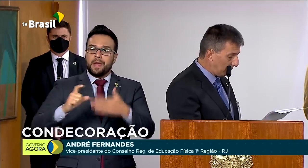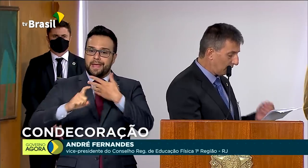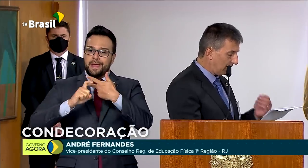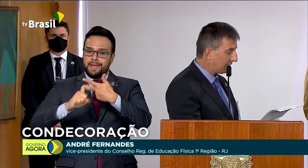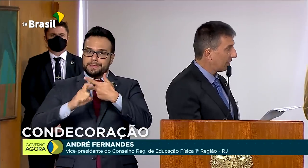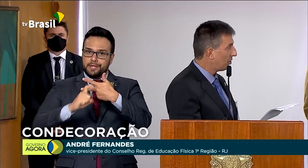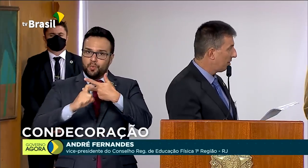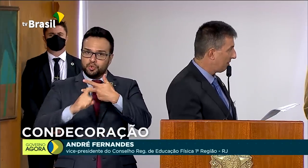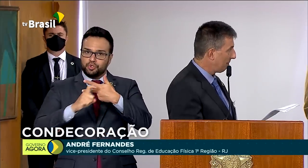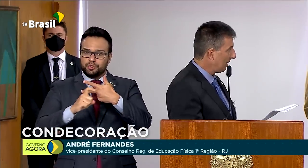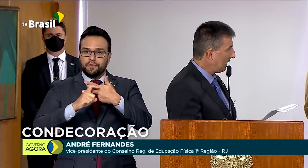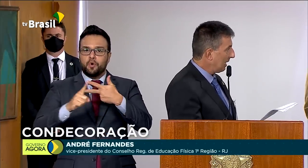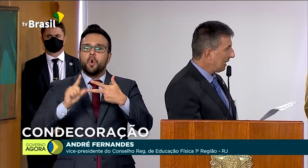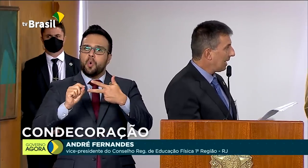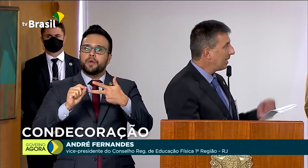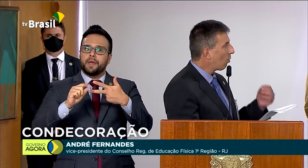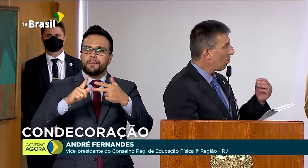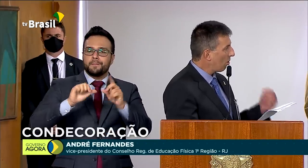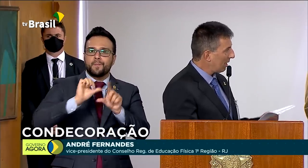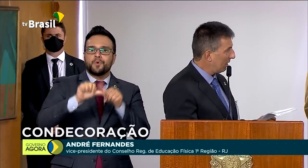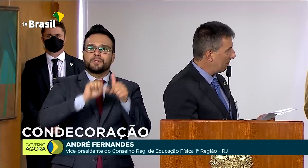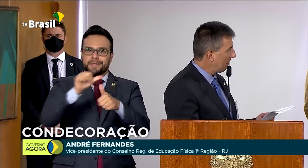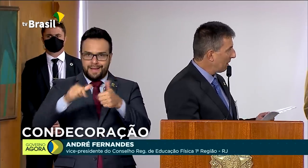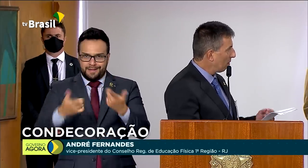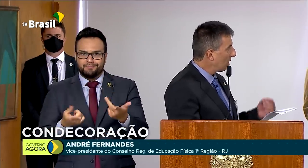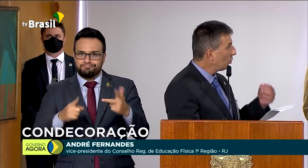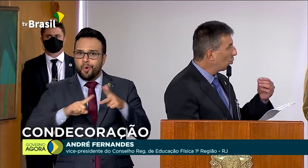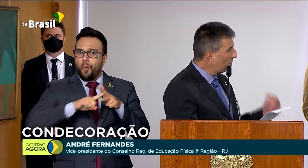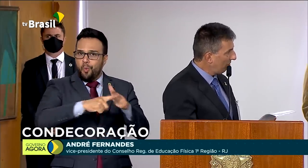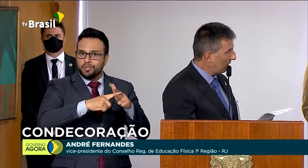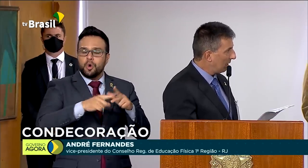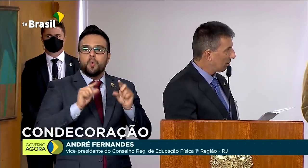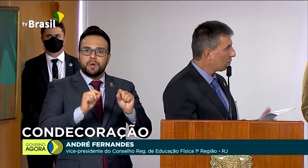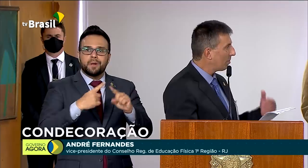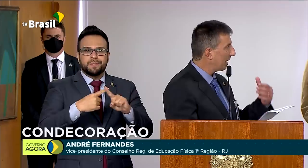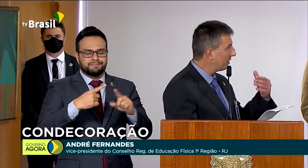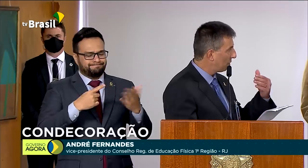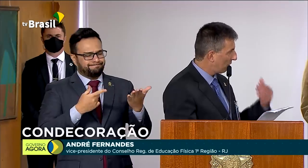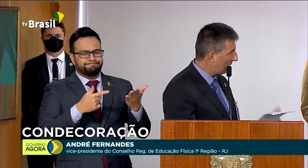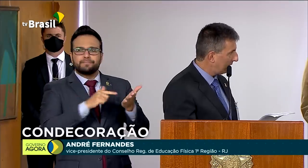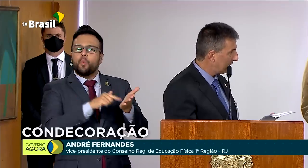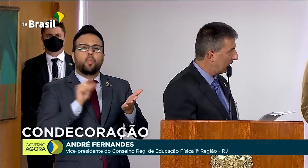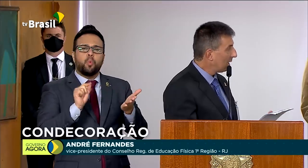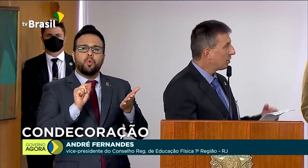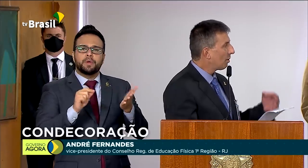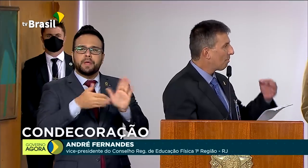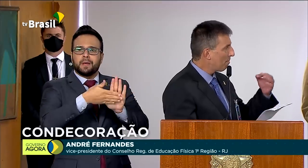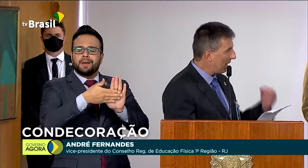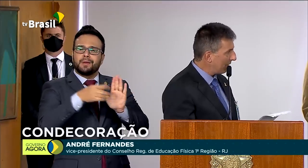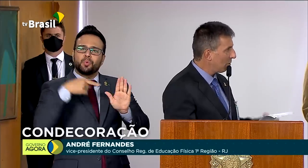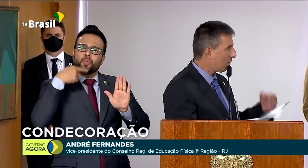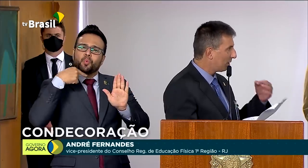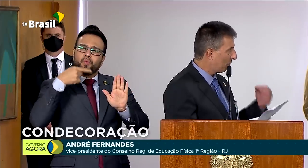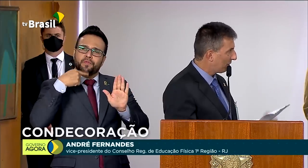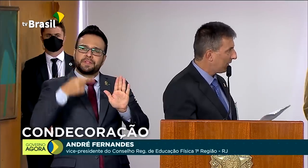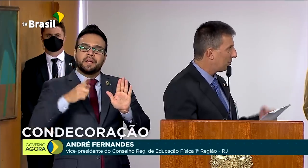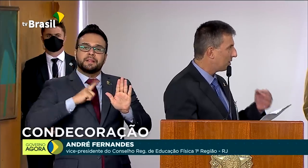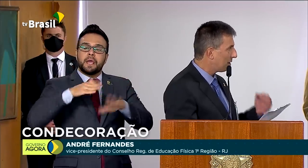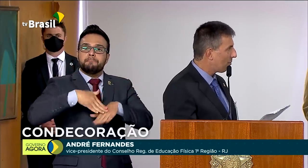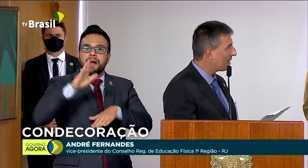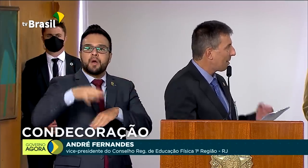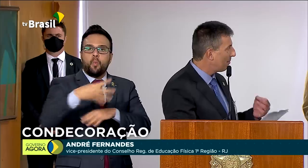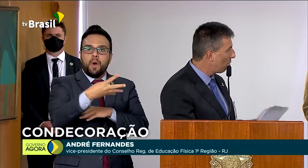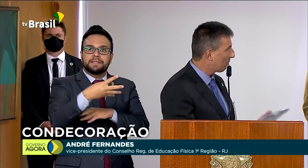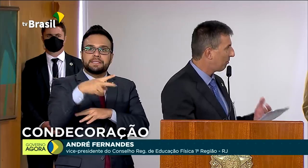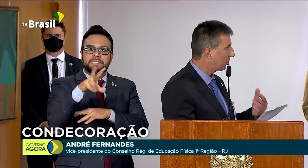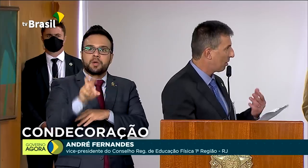esse vício de iniciativa, que ali coloca em dúvida sobre a existência de mais de 450